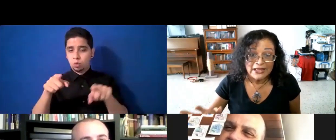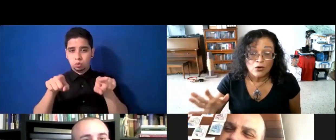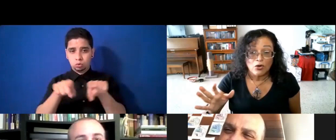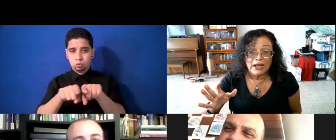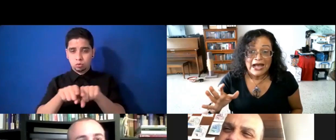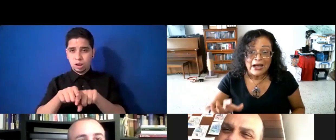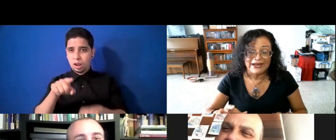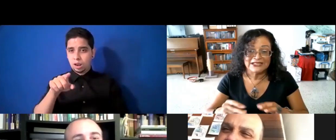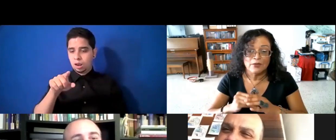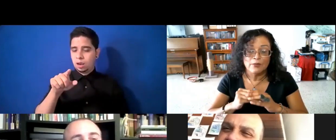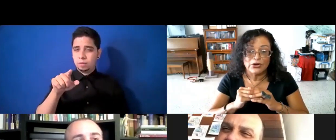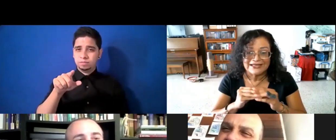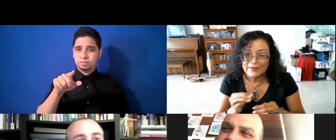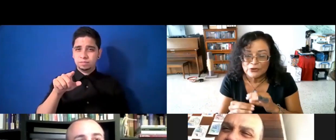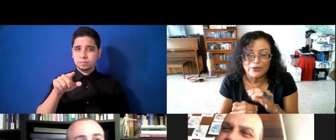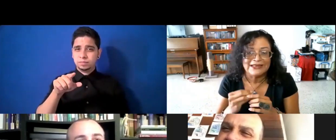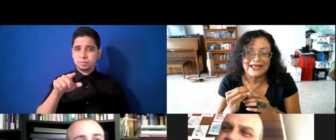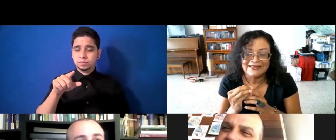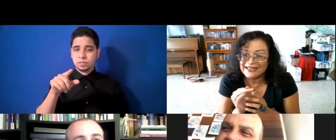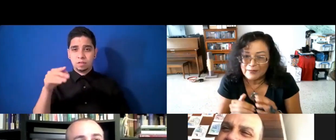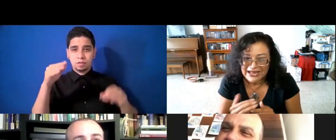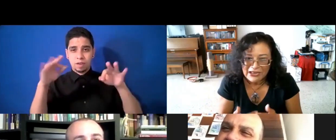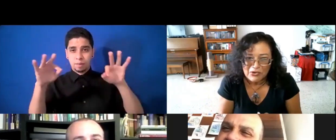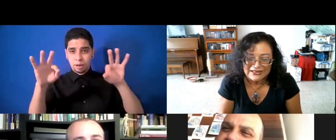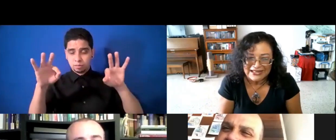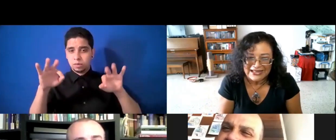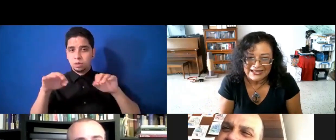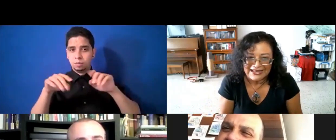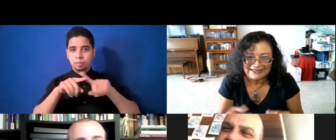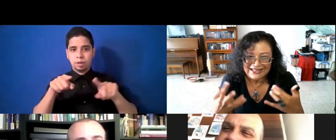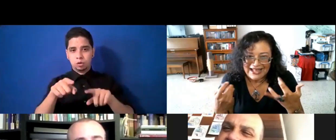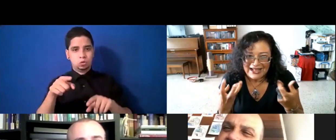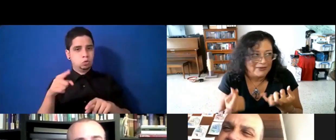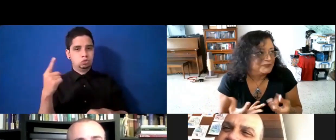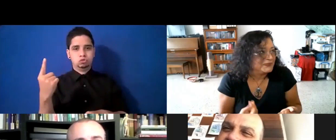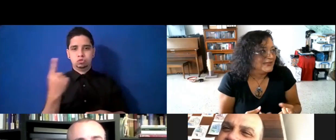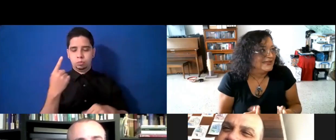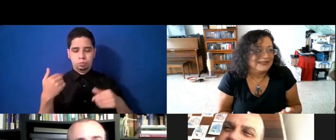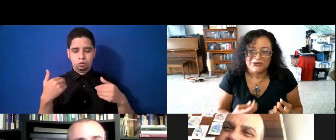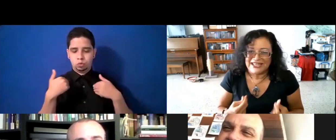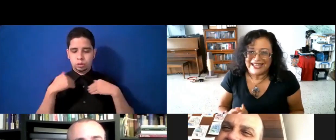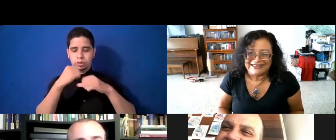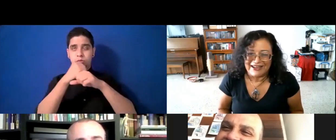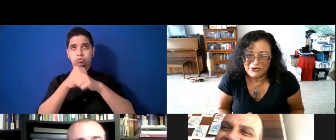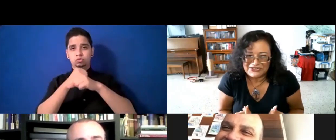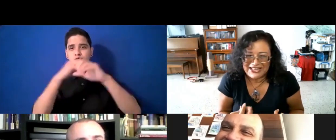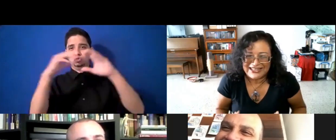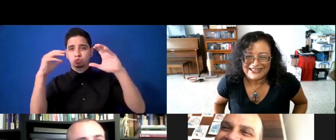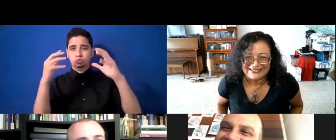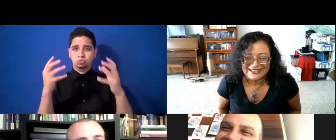Pero abres porque siempre tuviste desde pequeño esta, no sé, esta cosa de hacer,